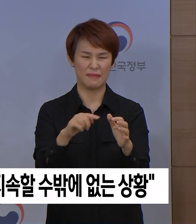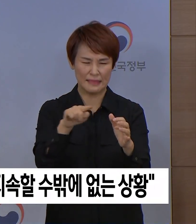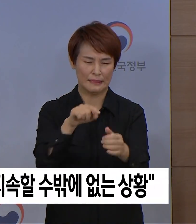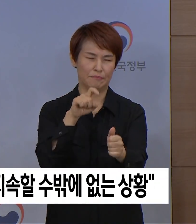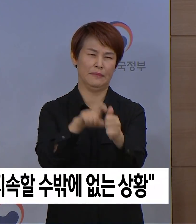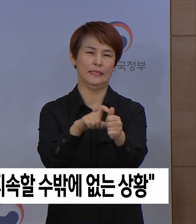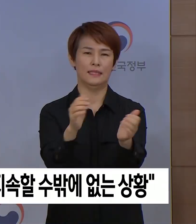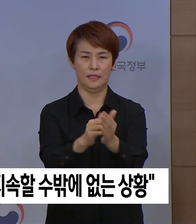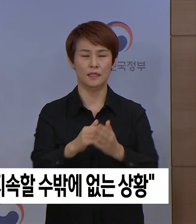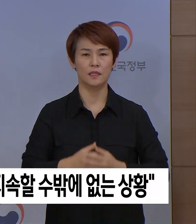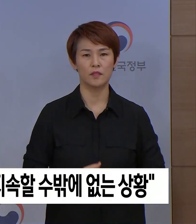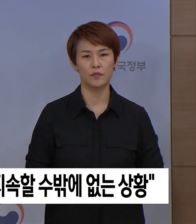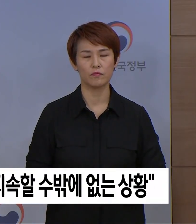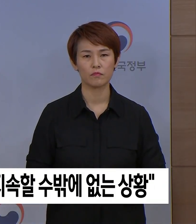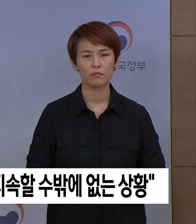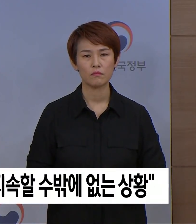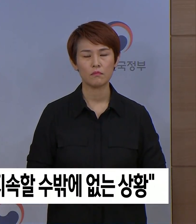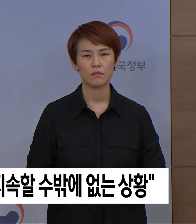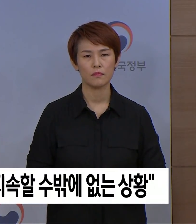거쳤습니다.